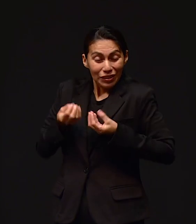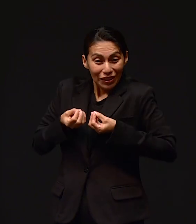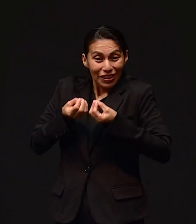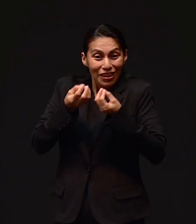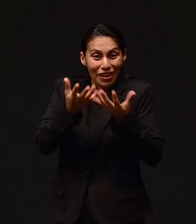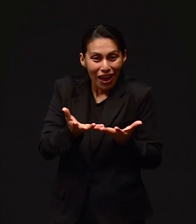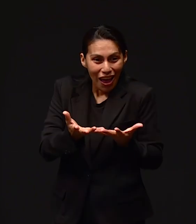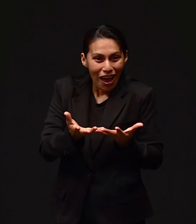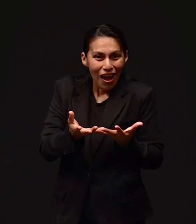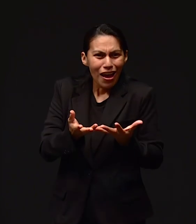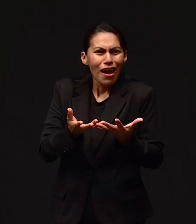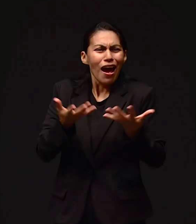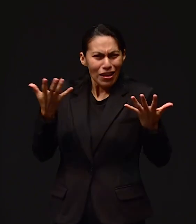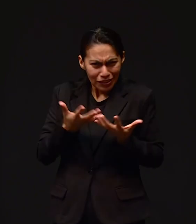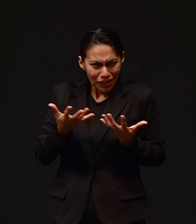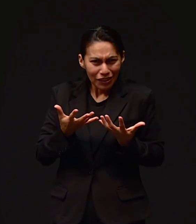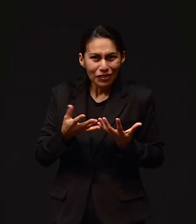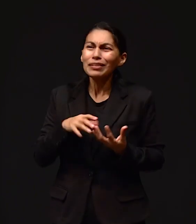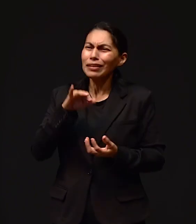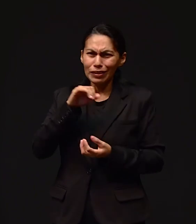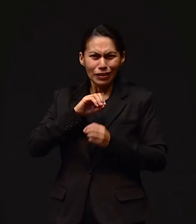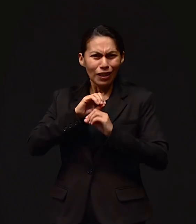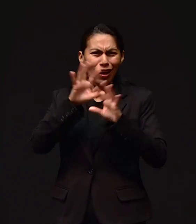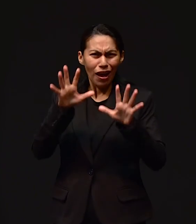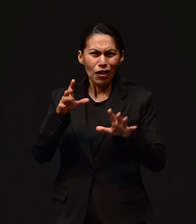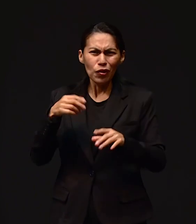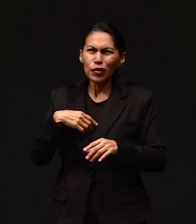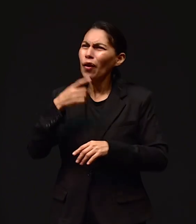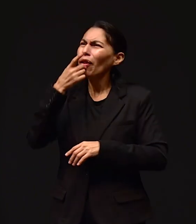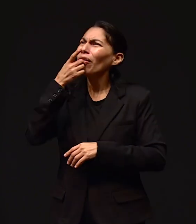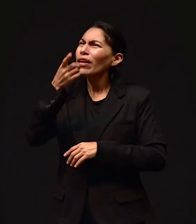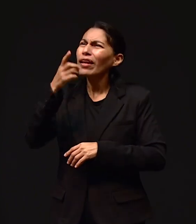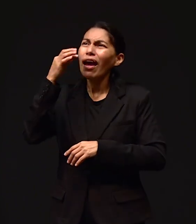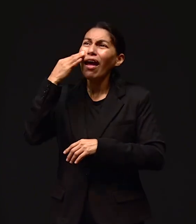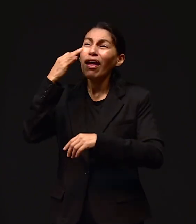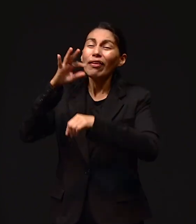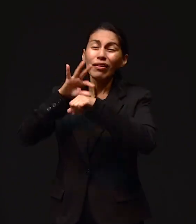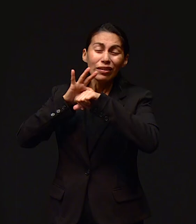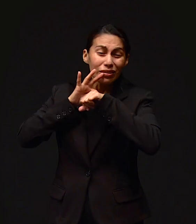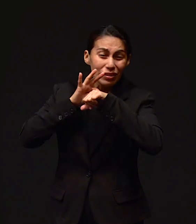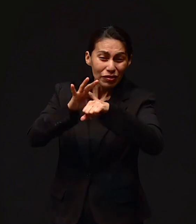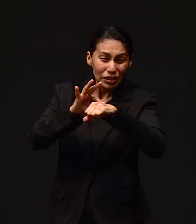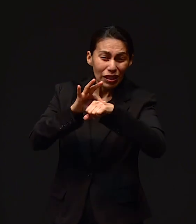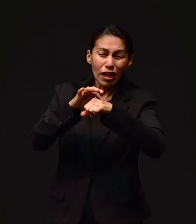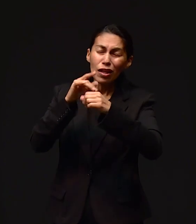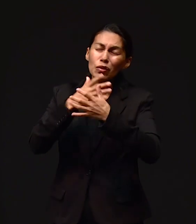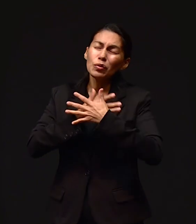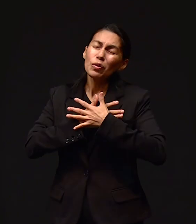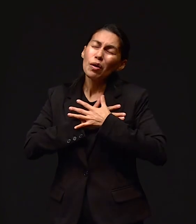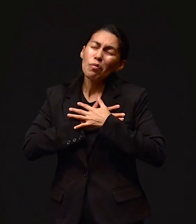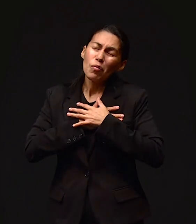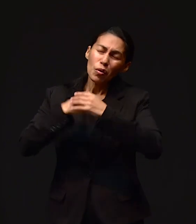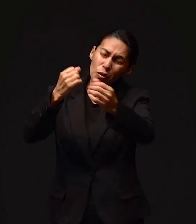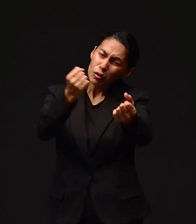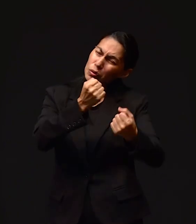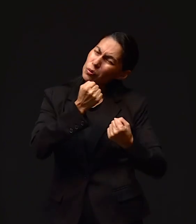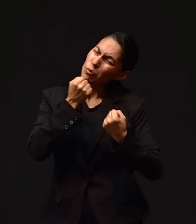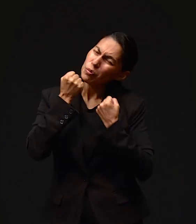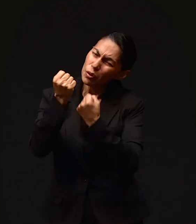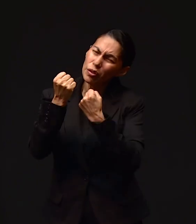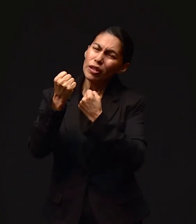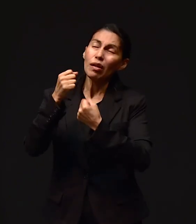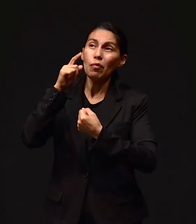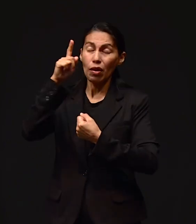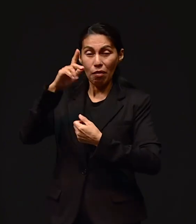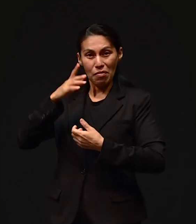le prometí que yo iba a testificar y que mi boca no iba a parar de hablar de su poder, de su maravilloso amor para